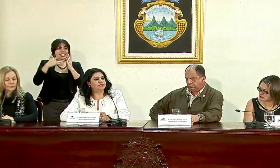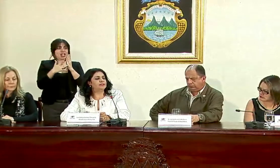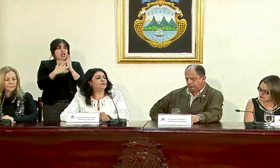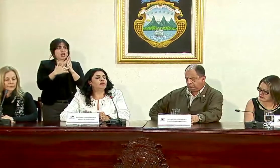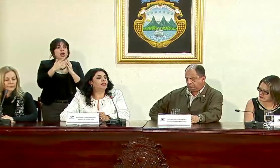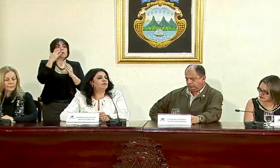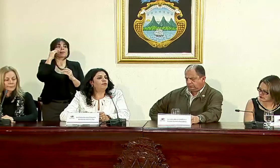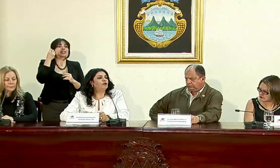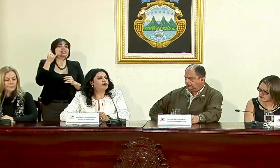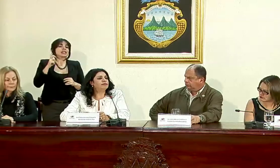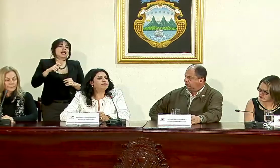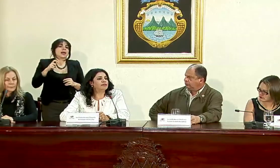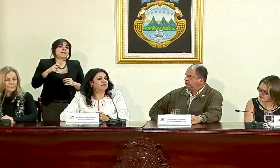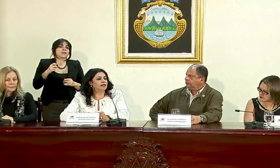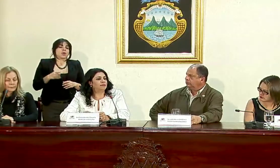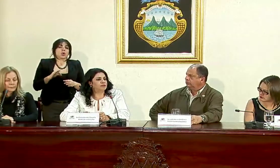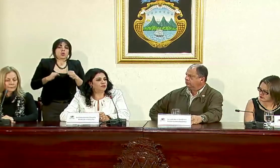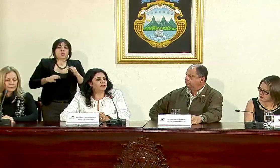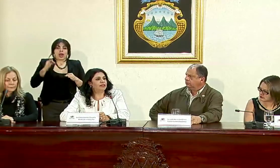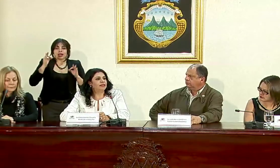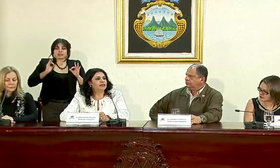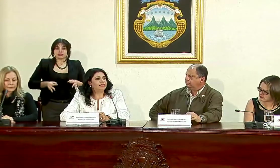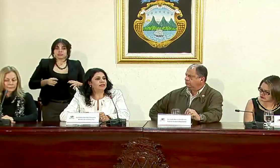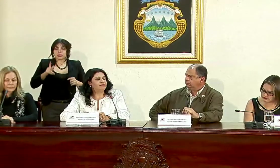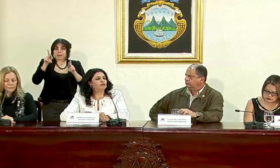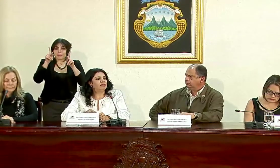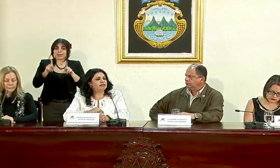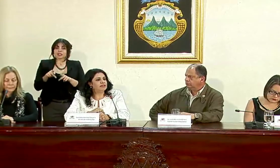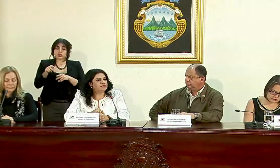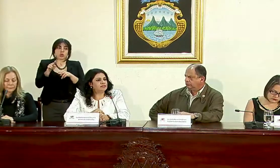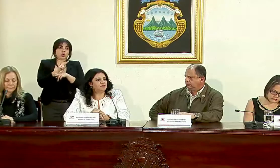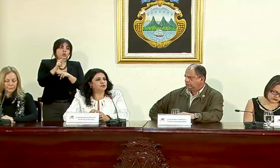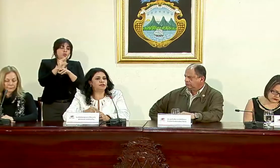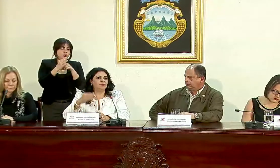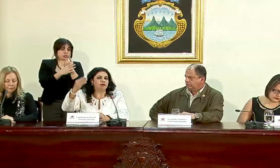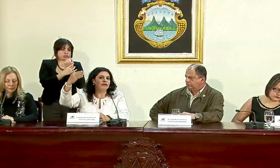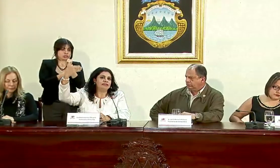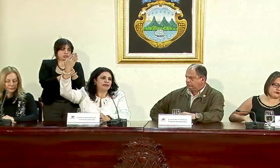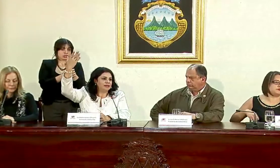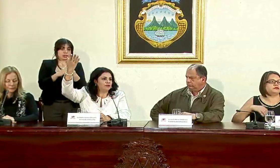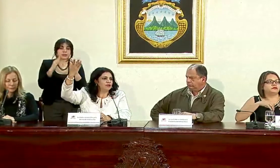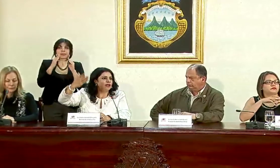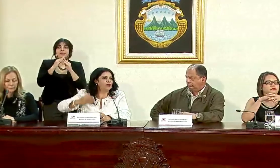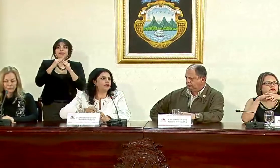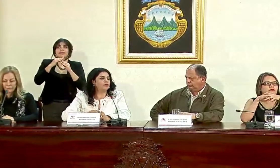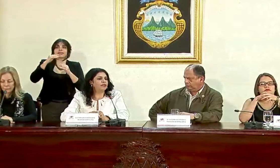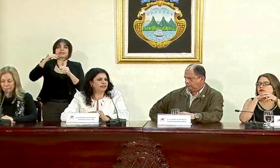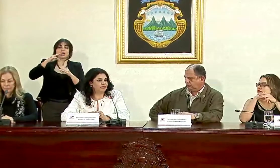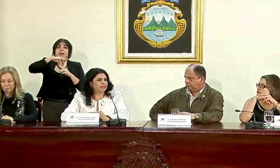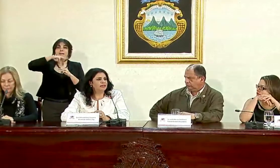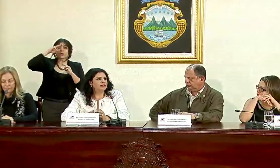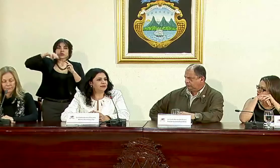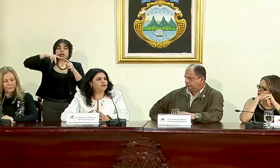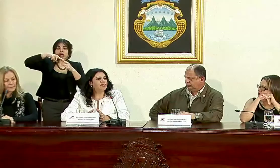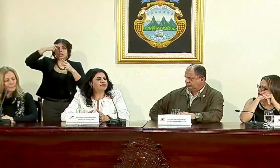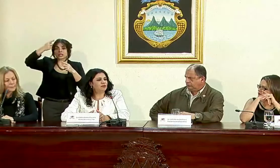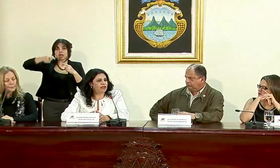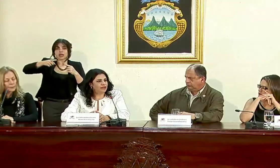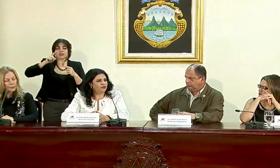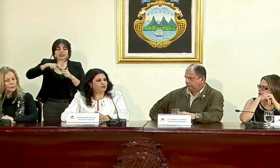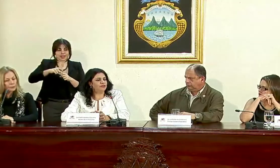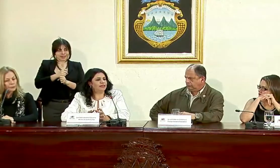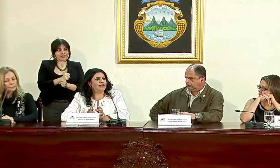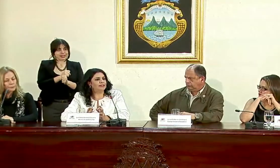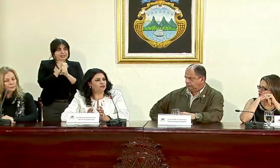porque si por ejemplo el juez decide que la persona que va a utilizar este dispositivo vive allá del otro lado de la montaña tenemos que